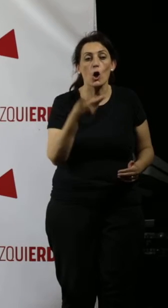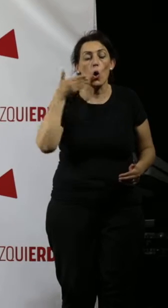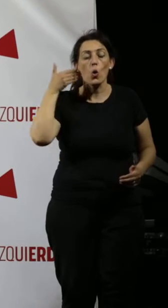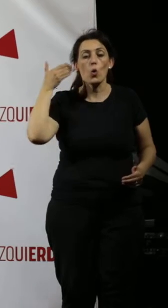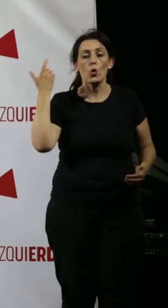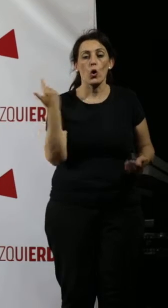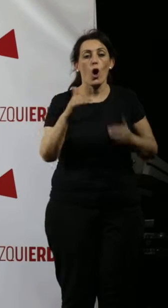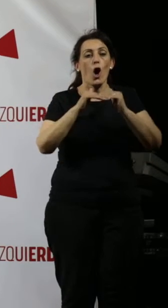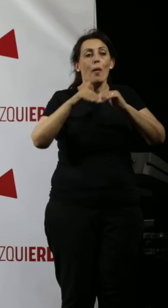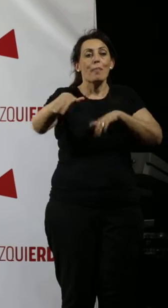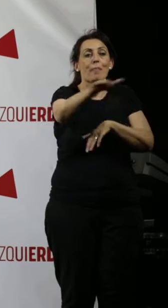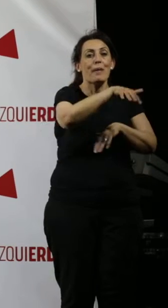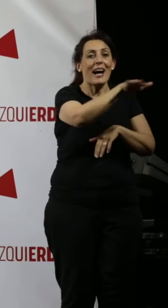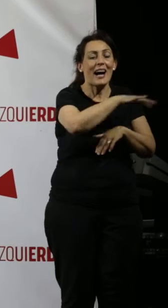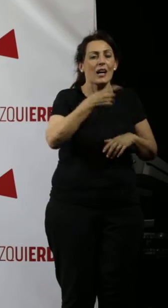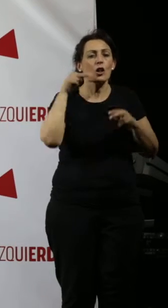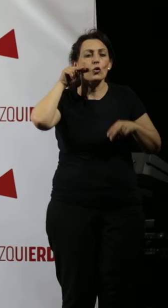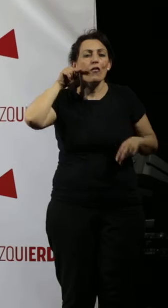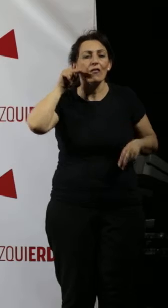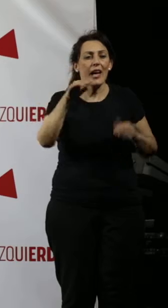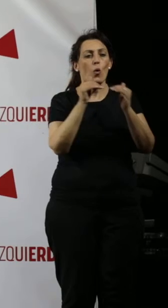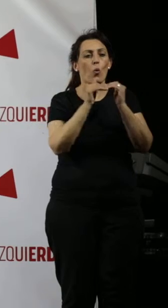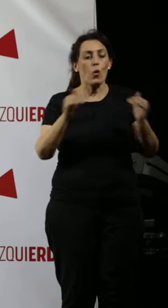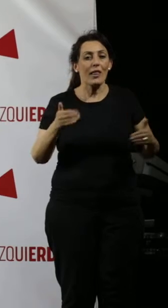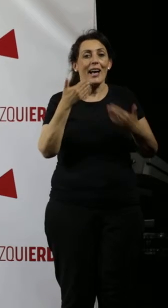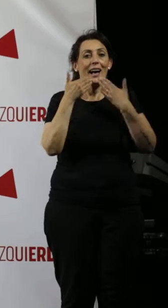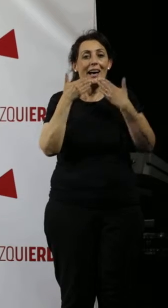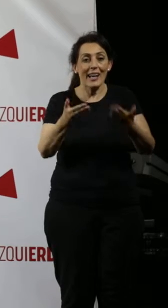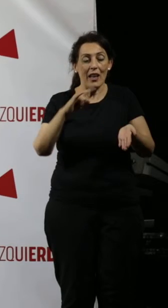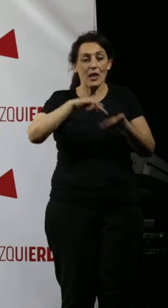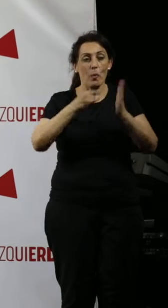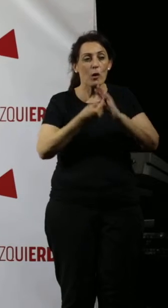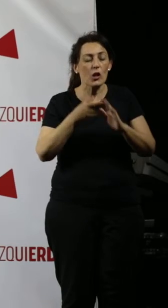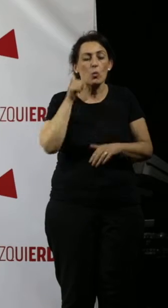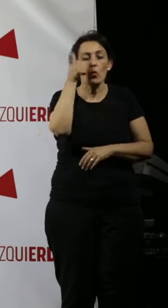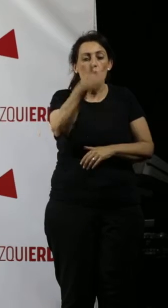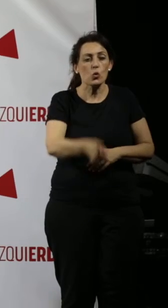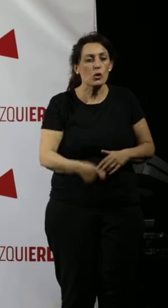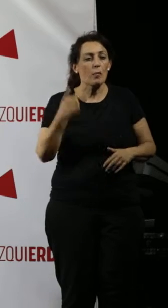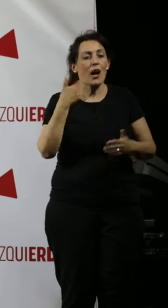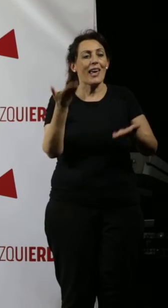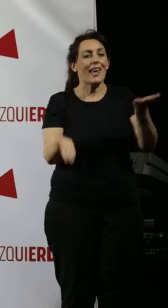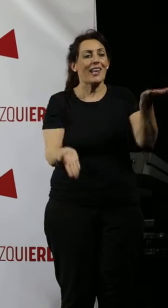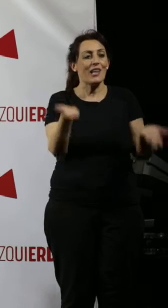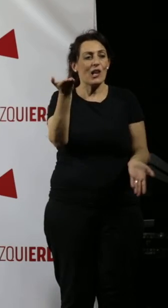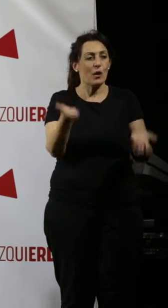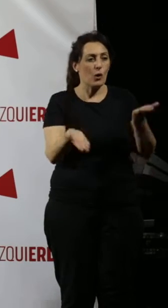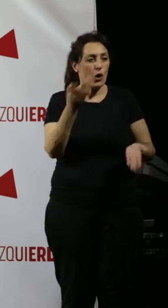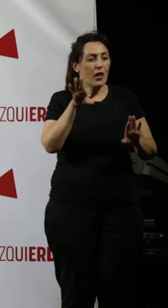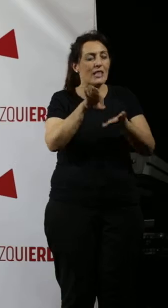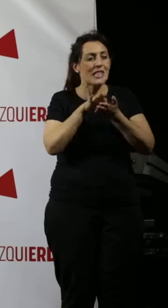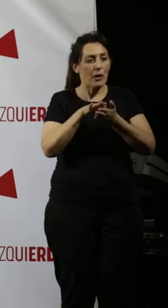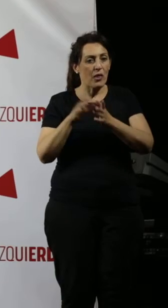Una Córdoba de los barrios donde uno percibe que gracias a un proyecto de mucho tiempo hay un equilibrio de